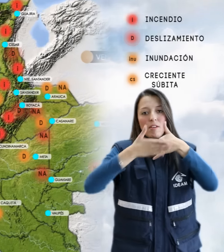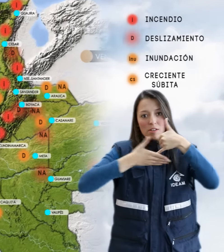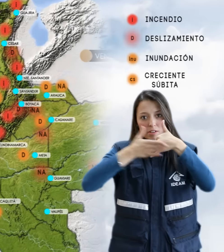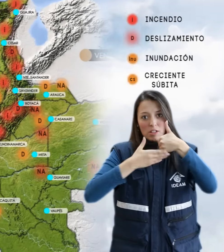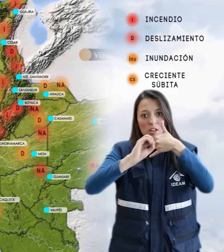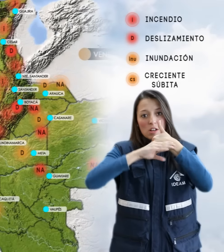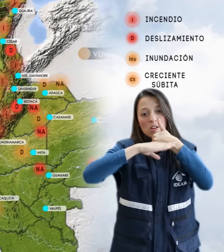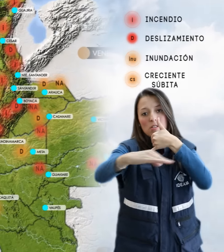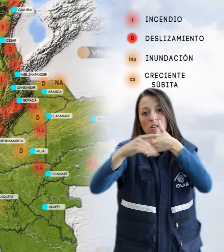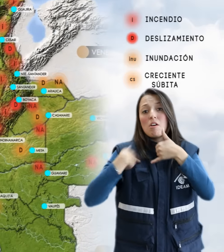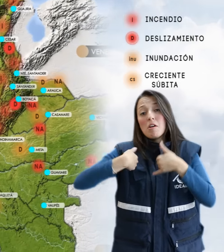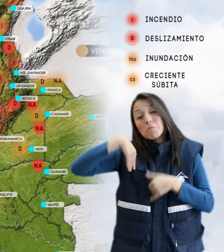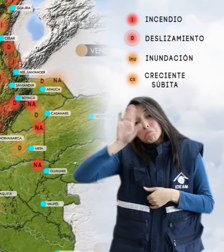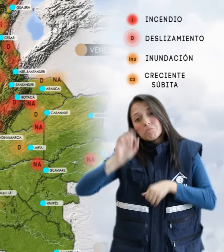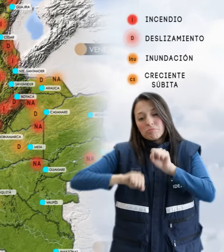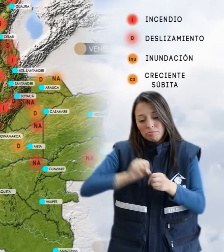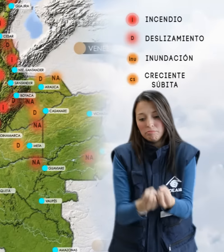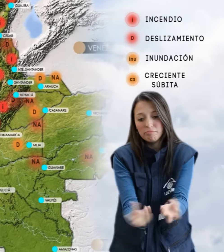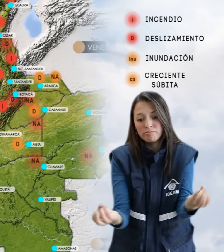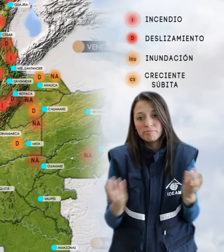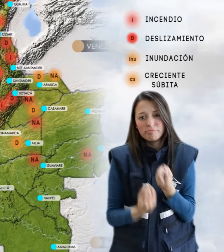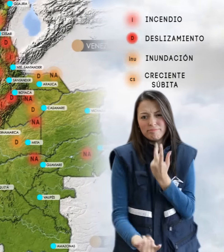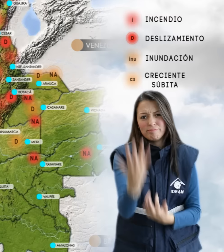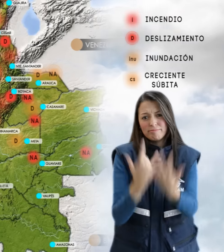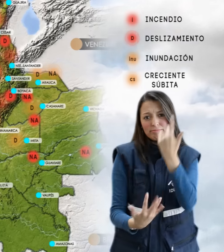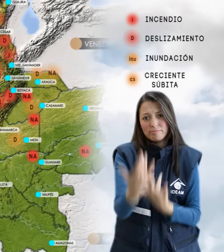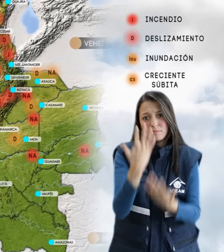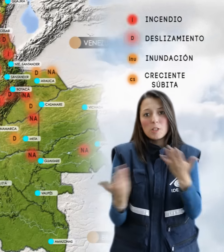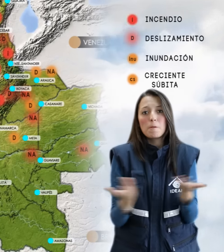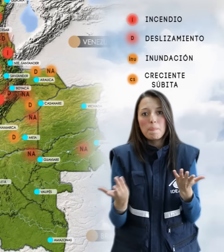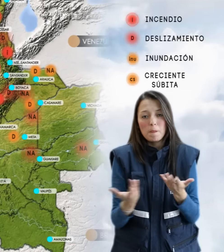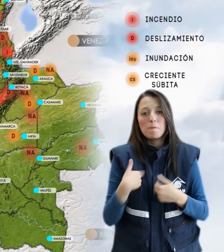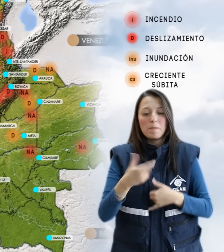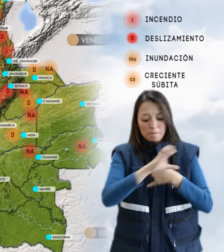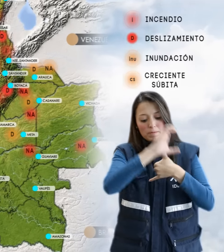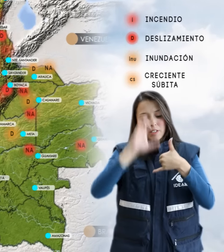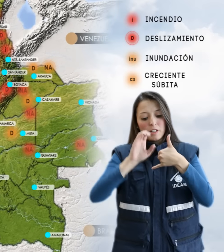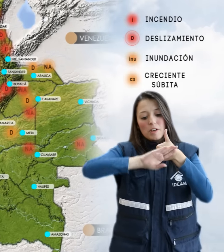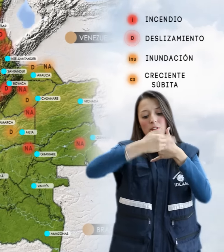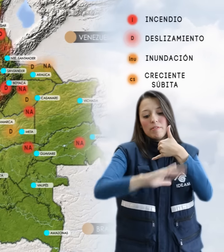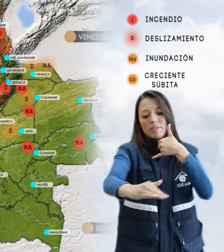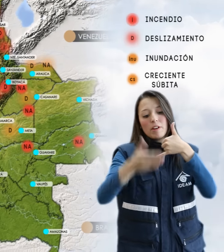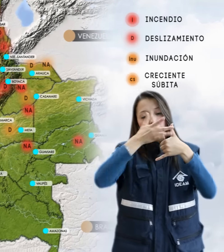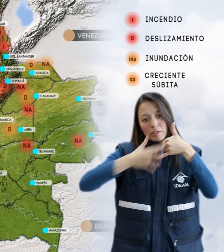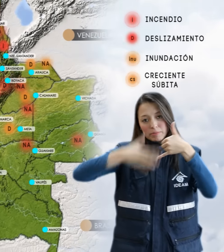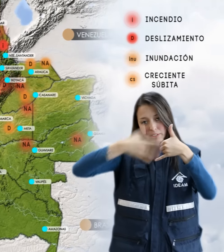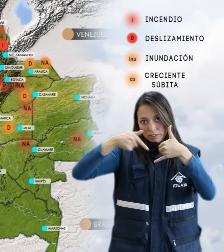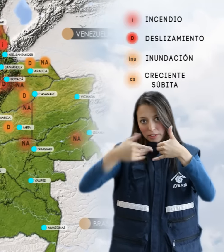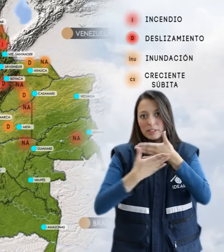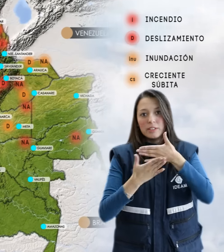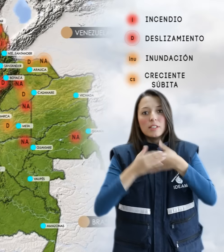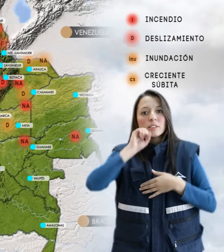y Orinoquia, por alta probabilidad de incendios de la cobertura vegetal en sectores de las regiones Caribe, Andina y Pacífica, en alerta